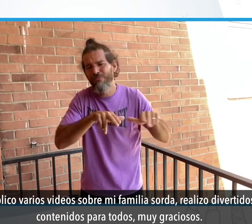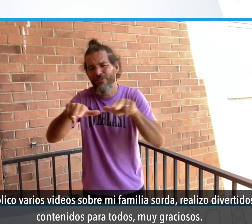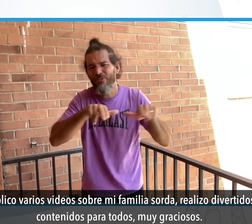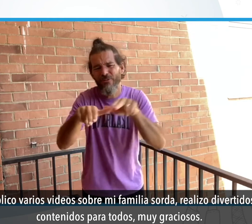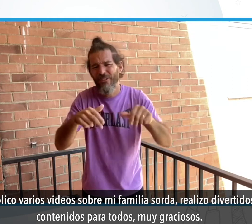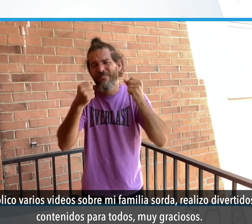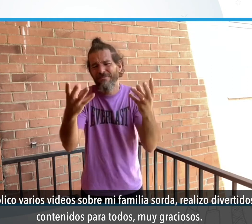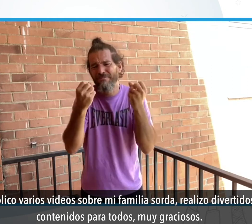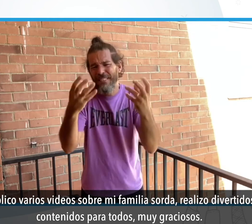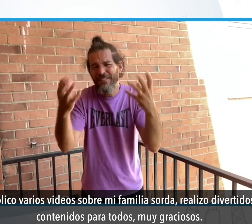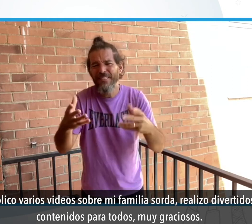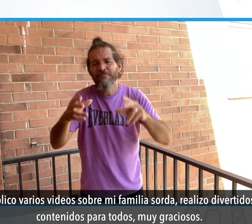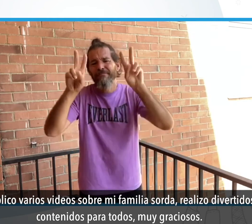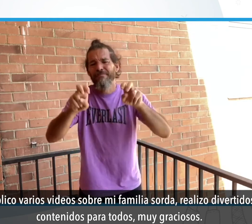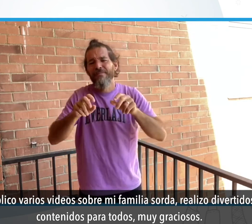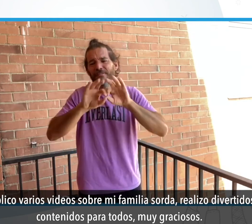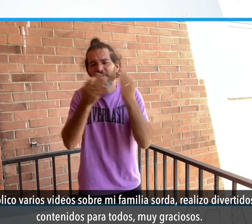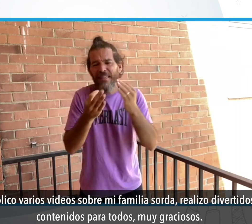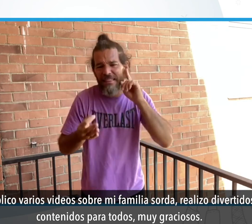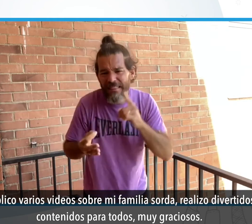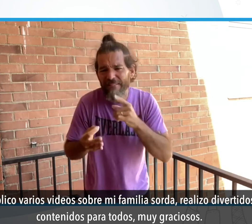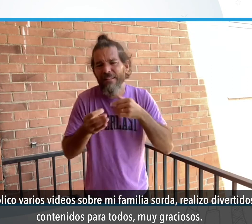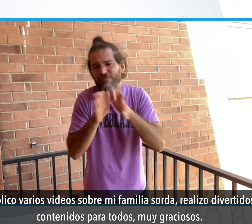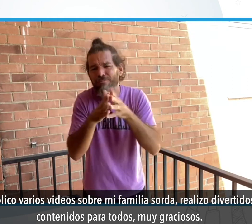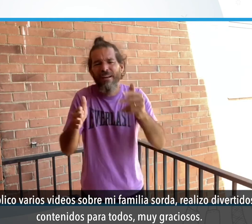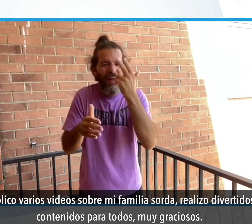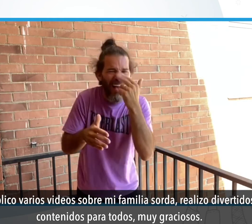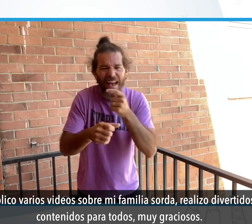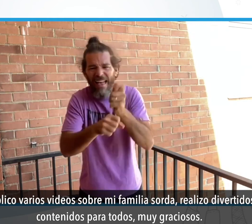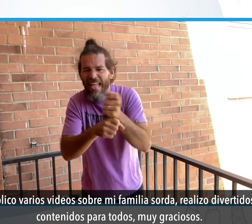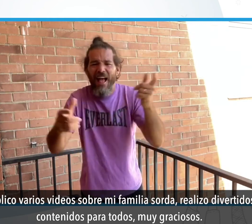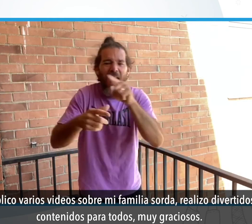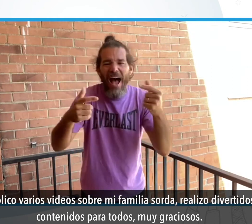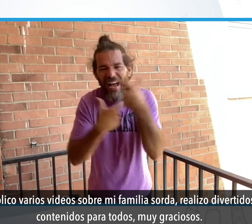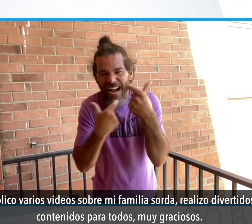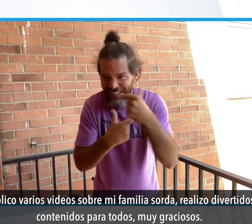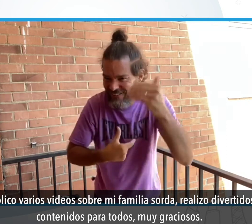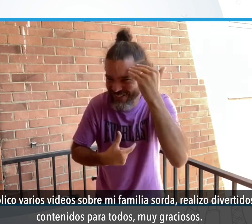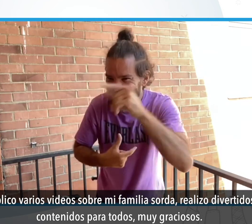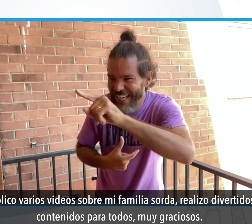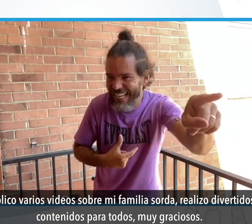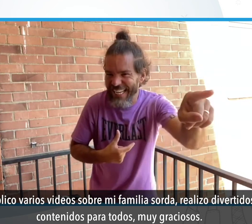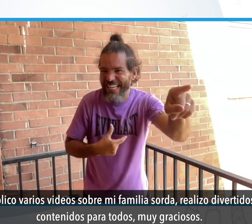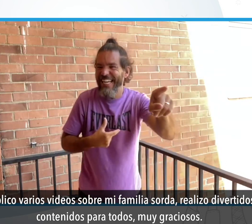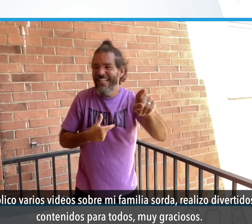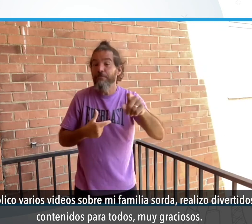Publico varios videos sobre mi familia sorda. Realizo divertidos contenidos para todos. Muy graciosos.